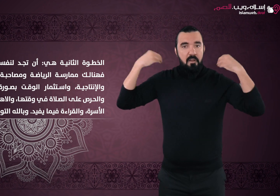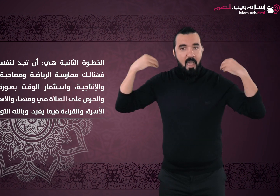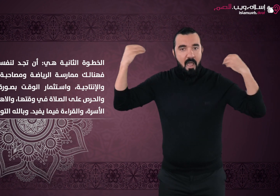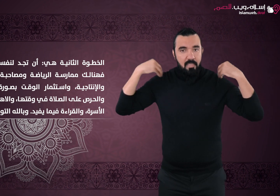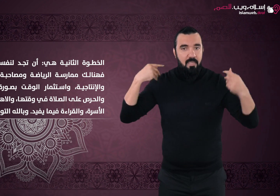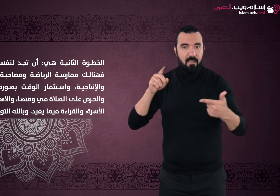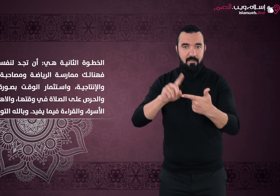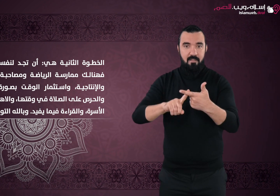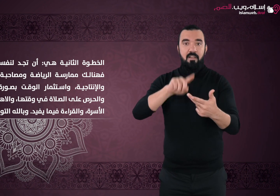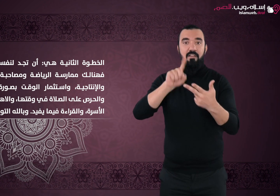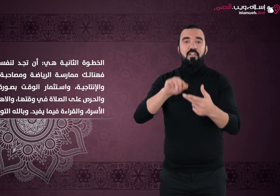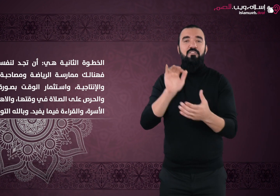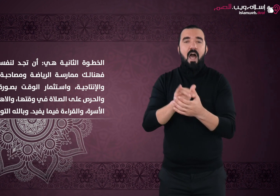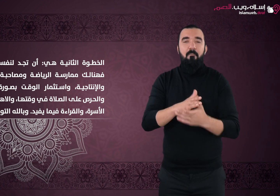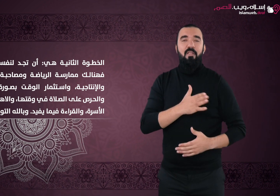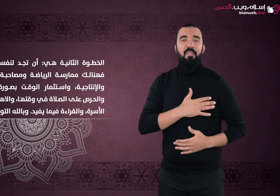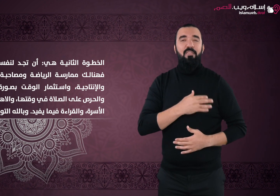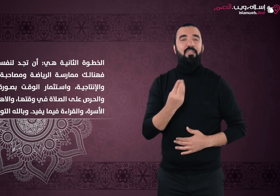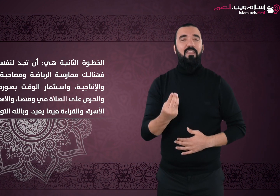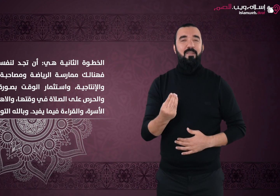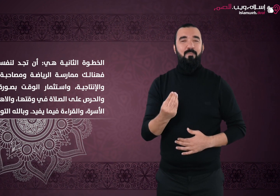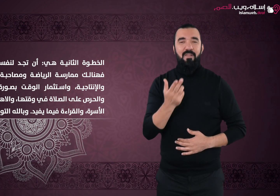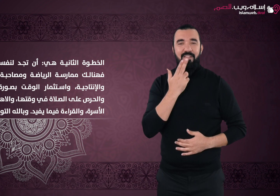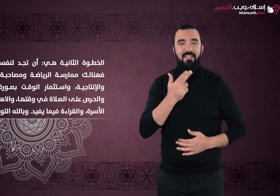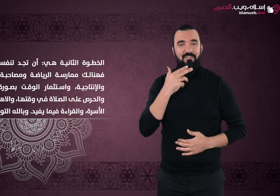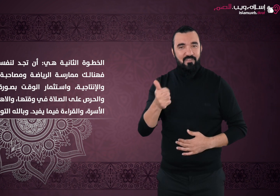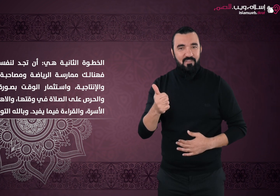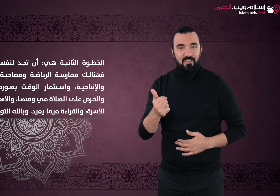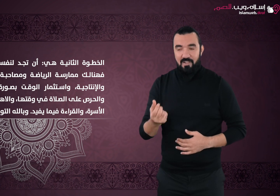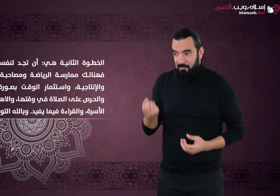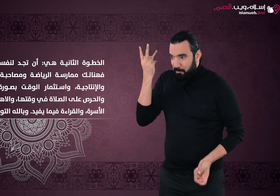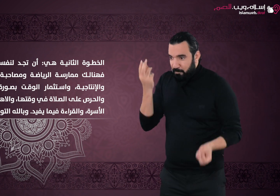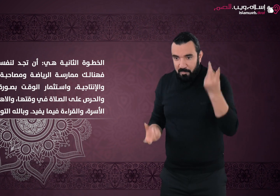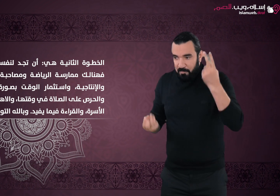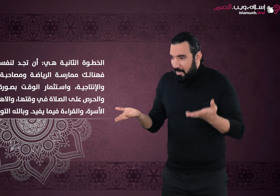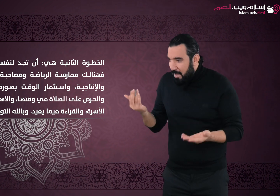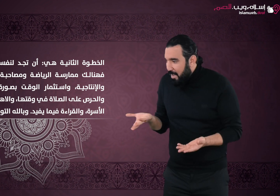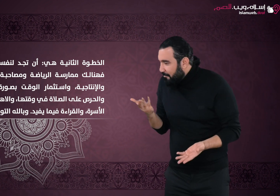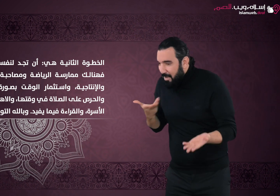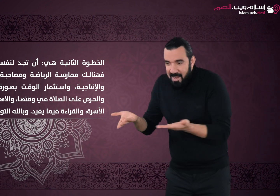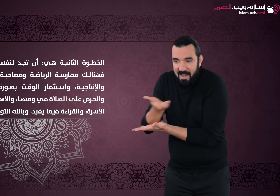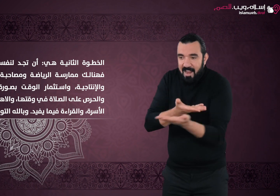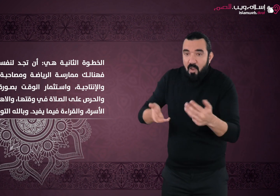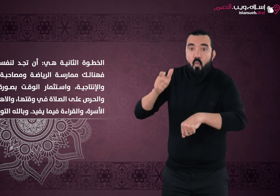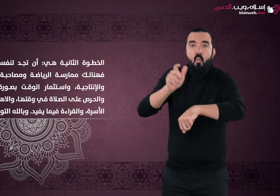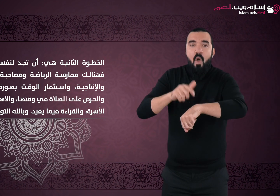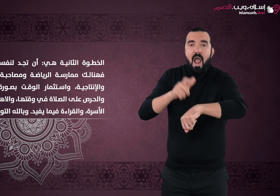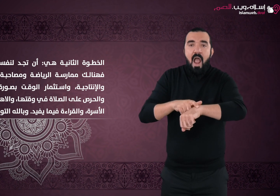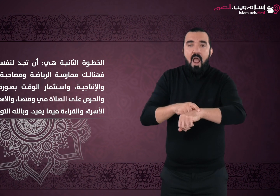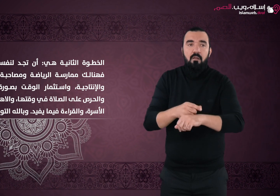ومصاحبة الطيبين والإنتاجية واستثمار الوقت بصورة